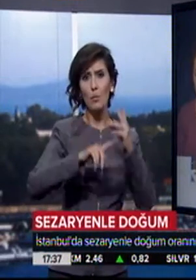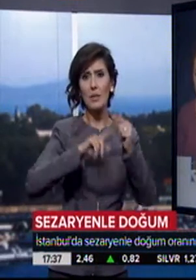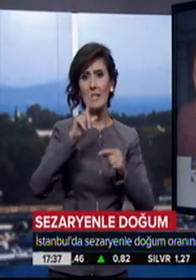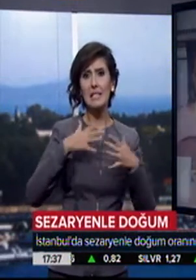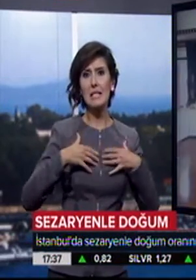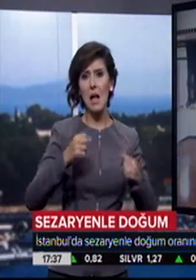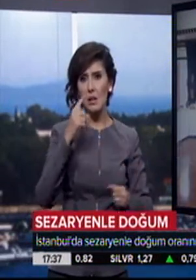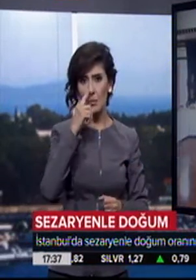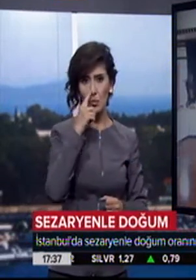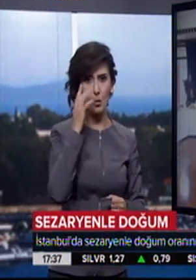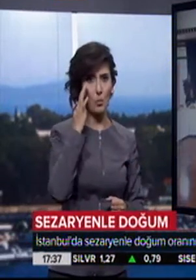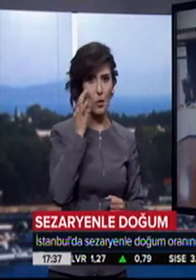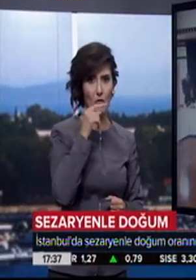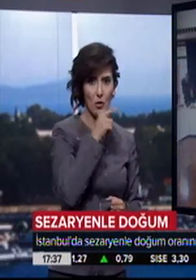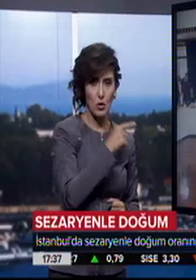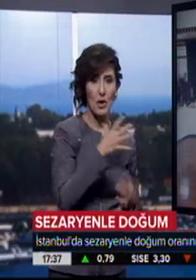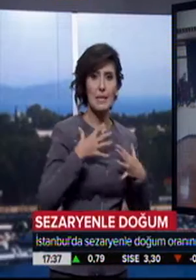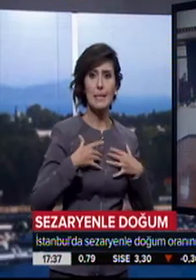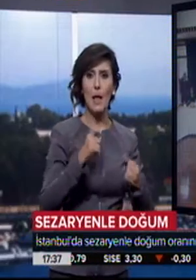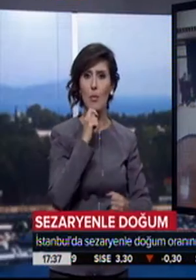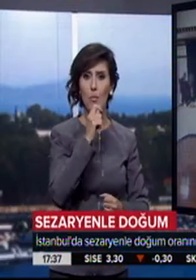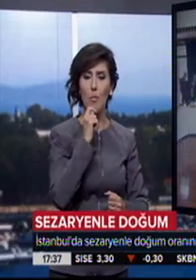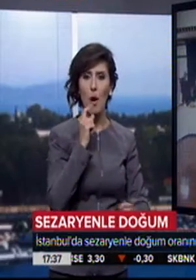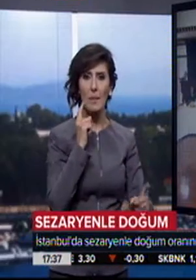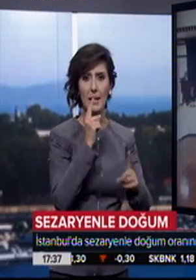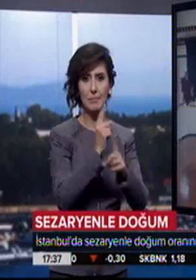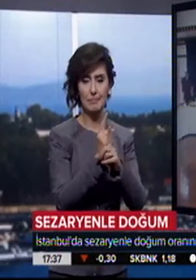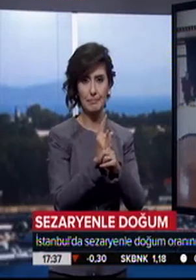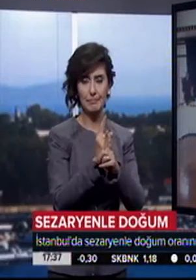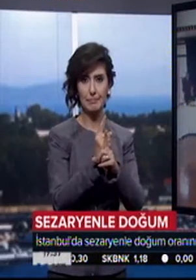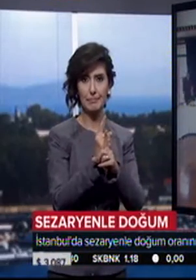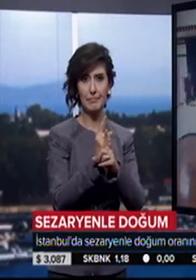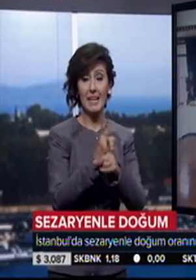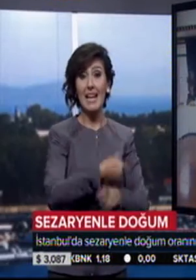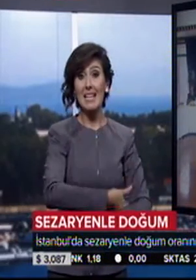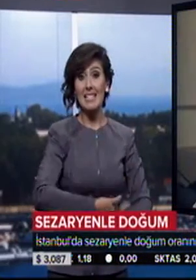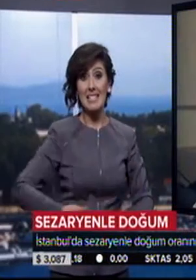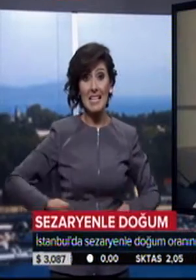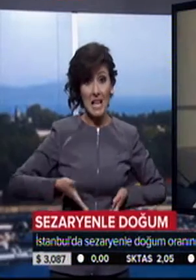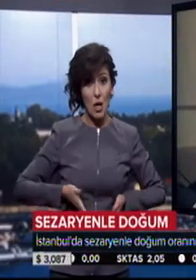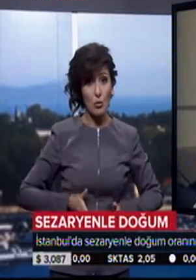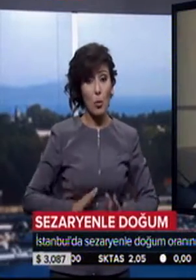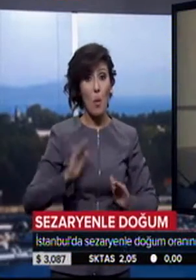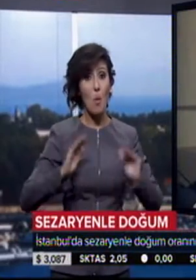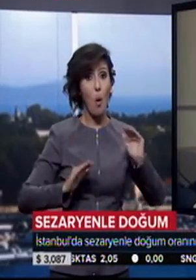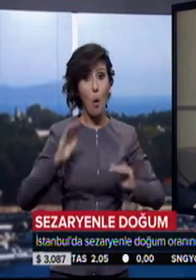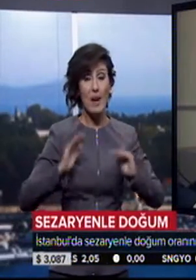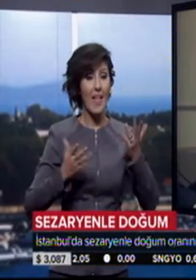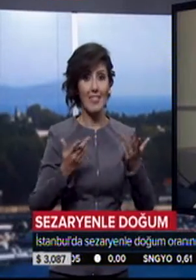Müdürü, Profesör Kemal Memişoğlu, sağlık muhabirleriyle bir araya geldi. Sezaryen doğum oranlarına dikkat çeken Memişoğlu,